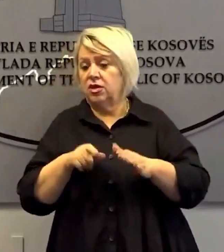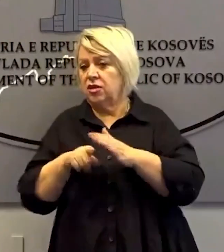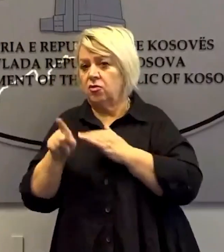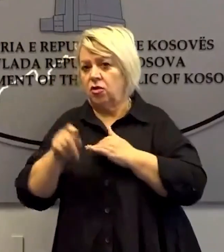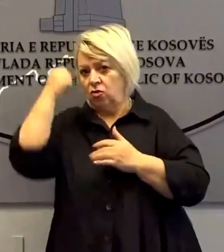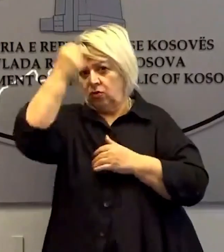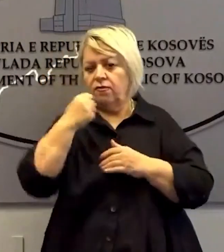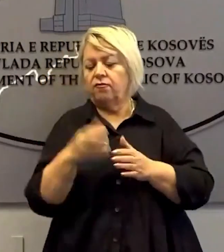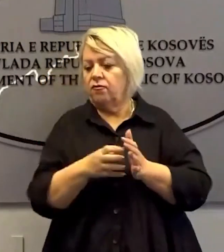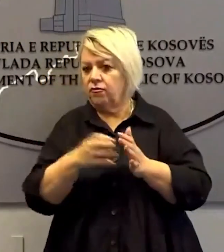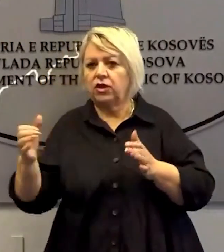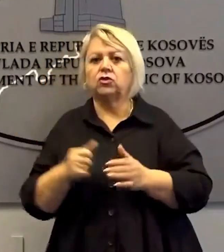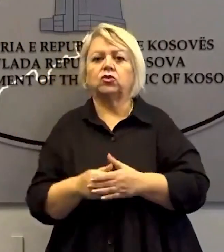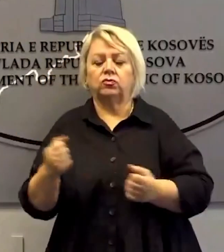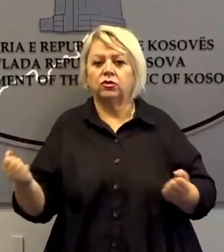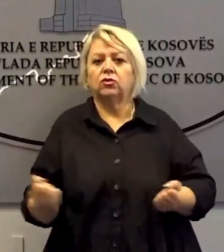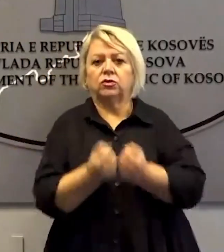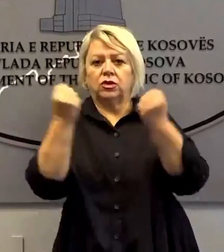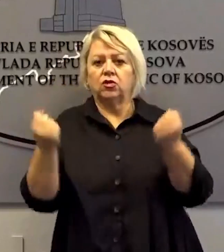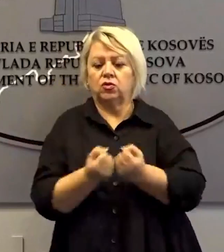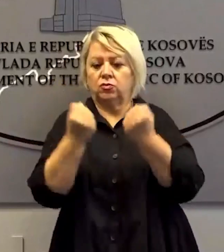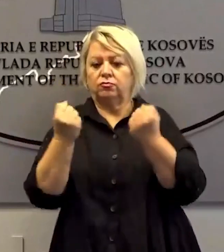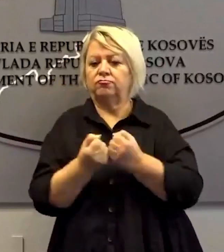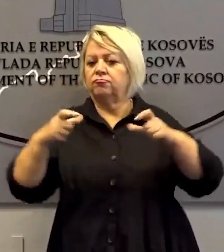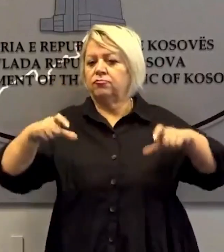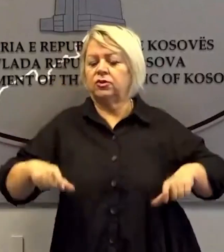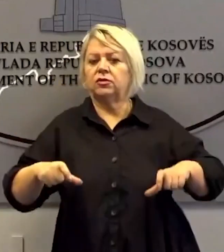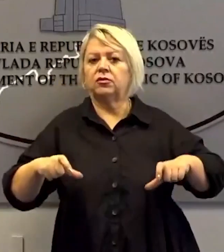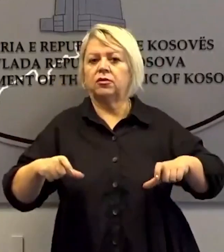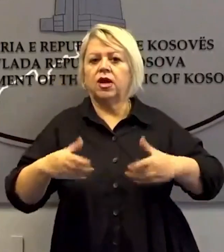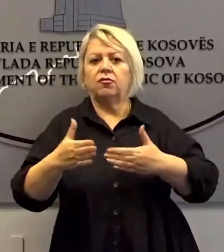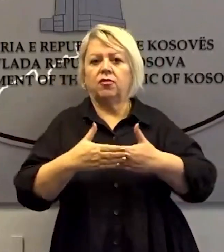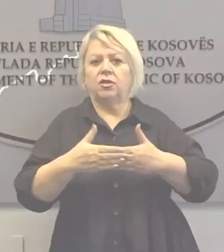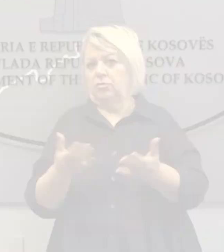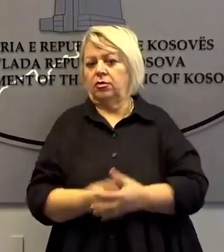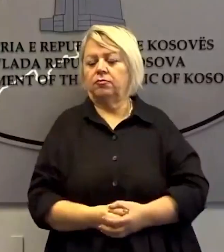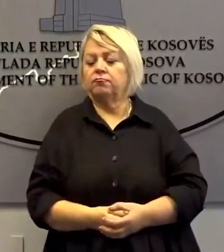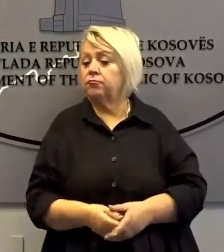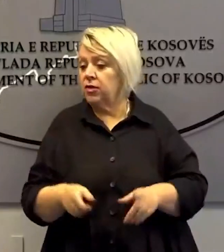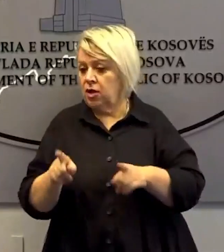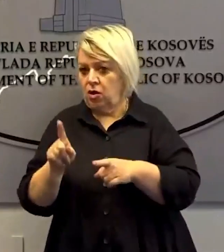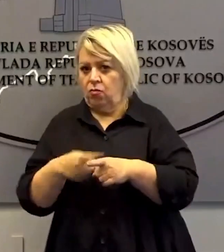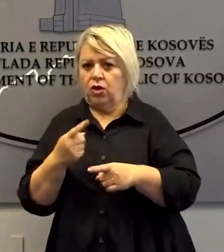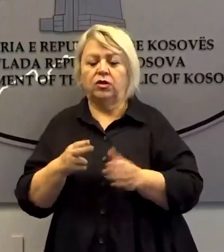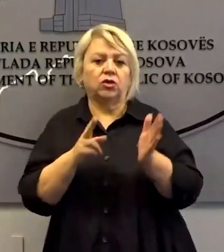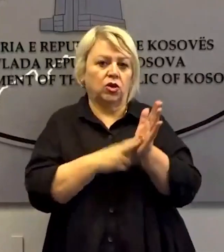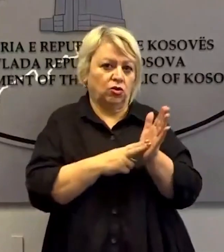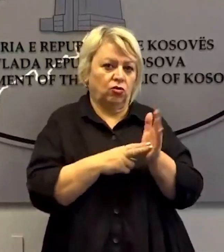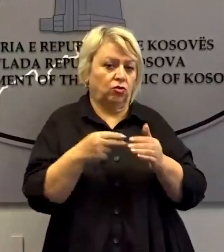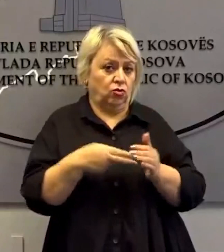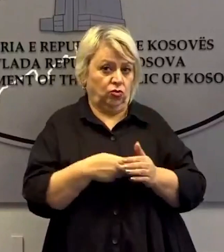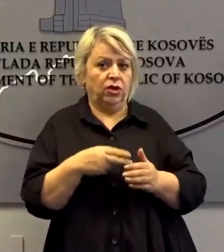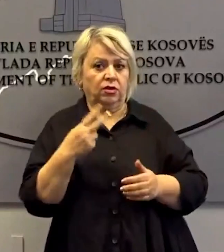kanë vazhduar ushtrimet në poligonin zimovnik në afërsi të rashkës. Gjatë muajt në nëtorë 2023